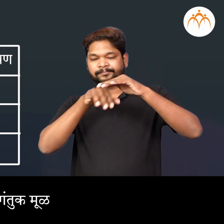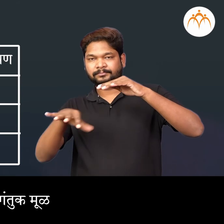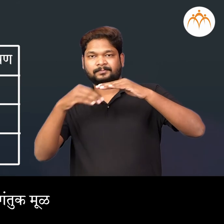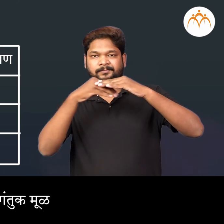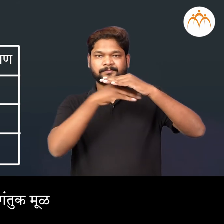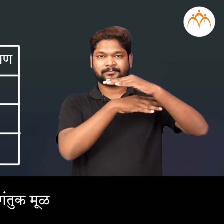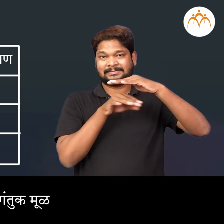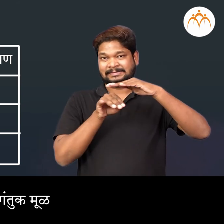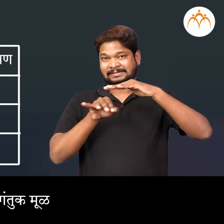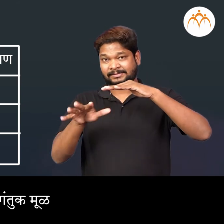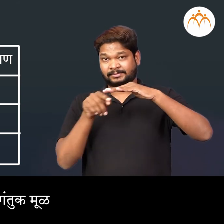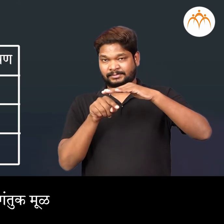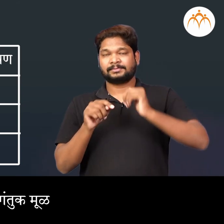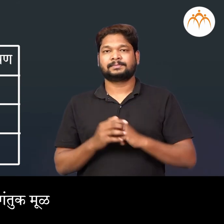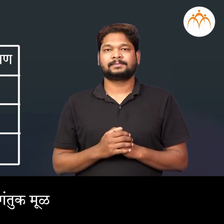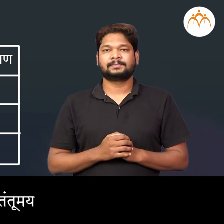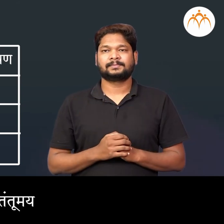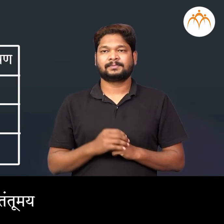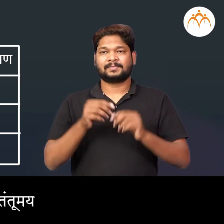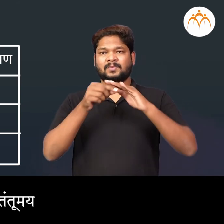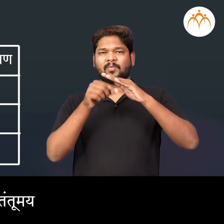अगन्तुक मूळ, तन्तु माय